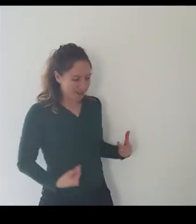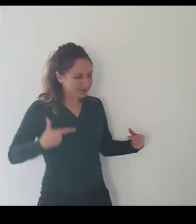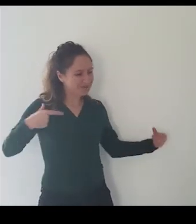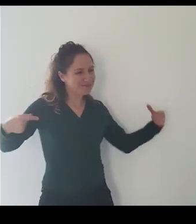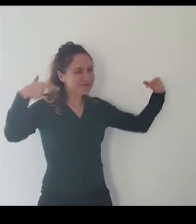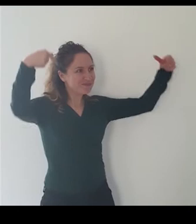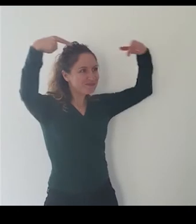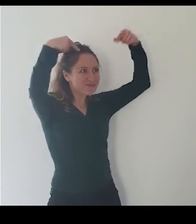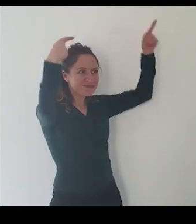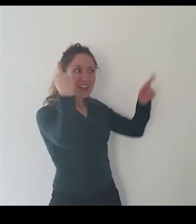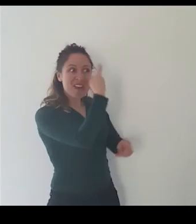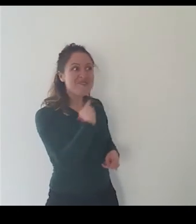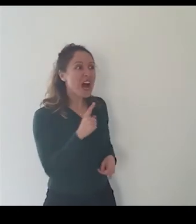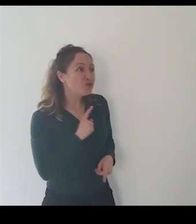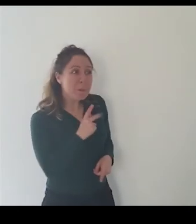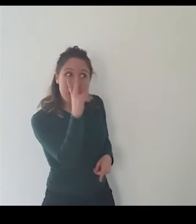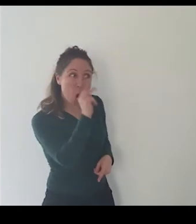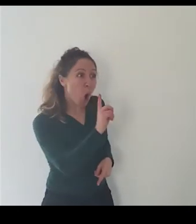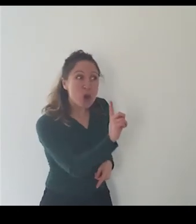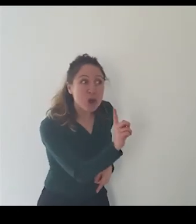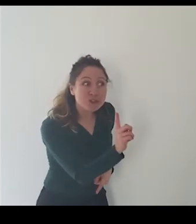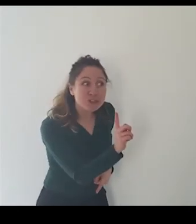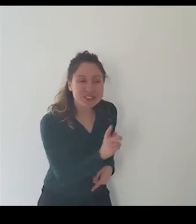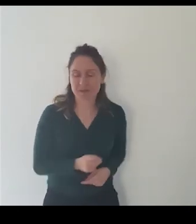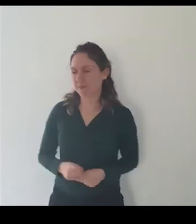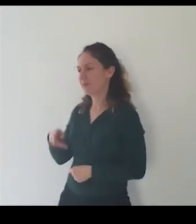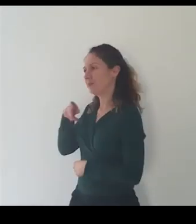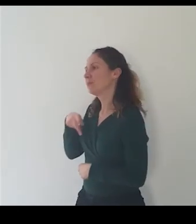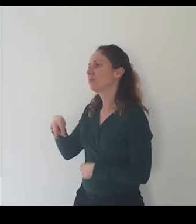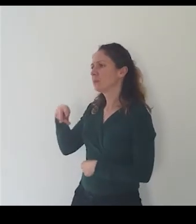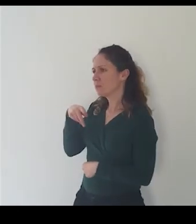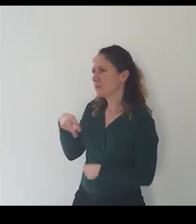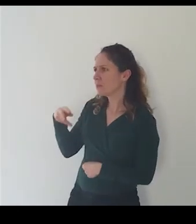mi fa schifo il tuo naso bavoso ma dai